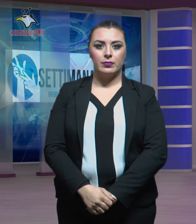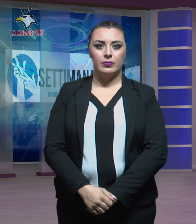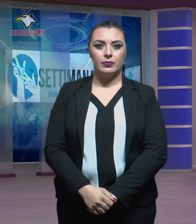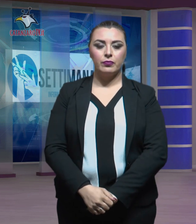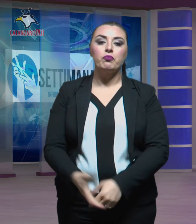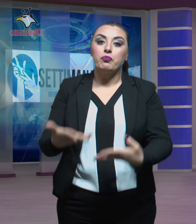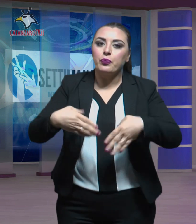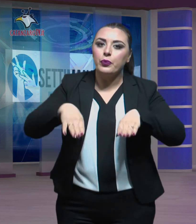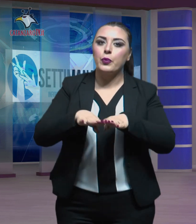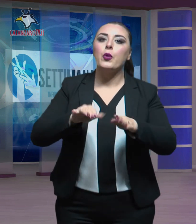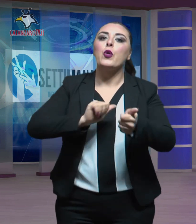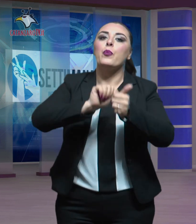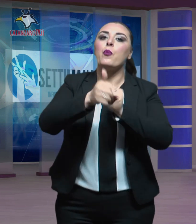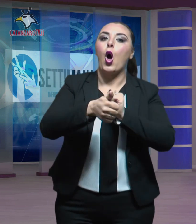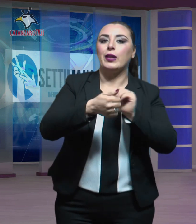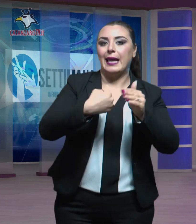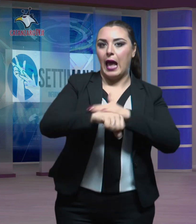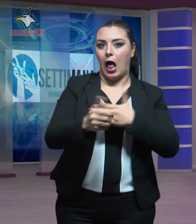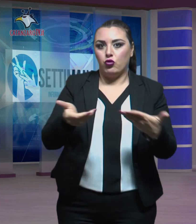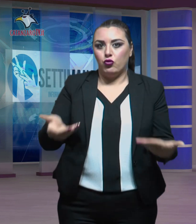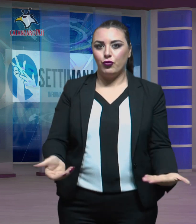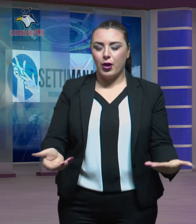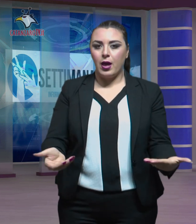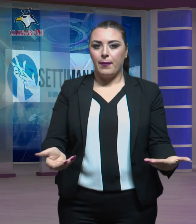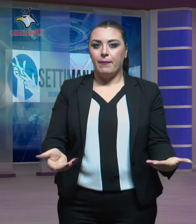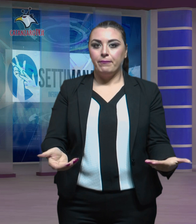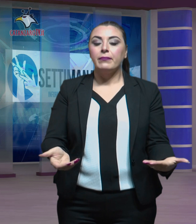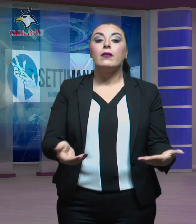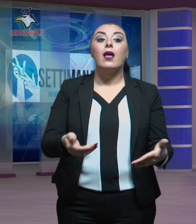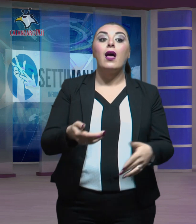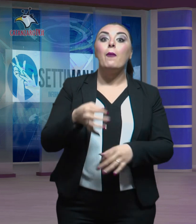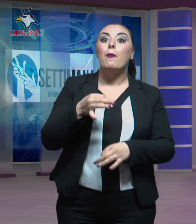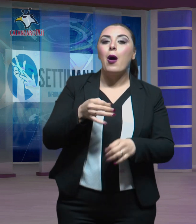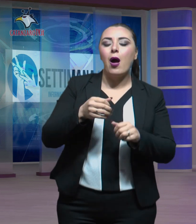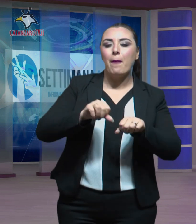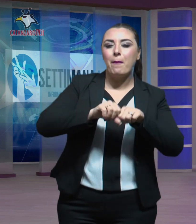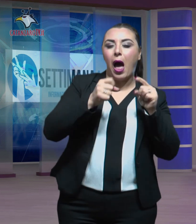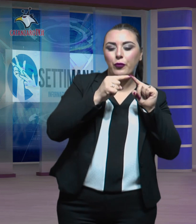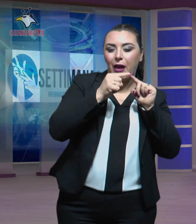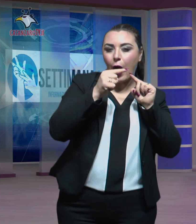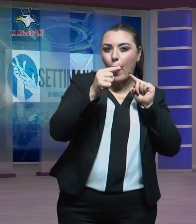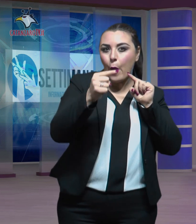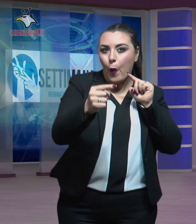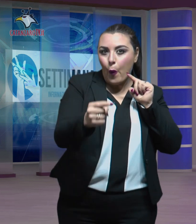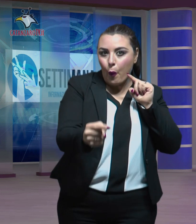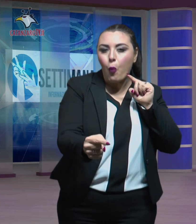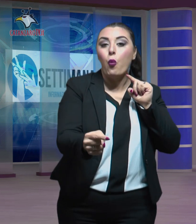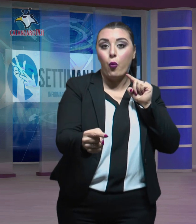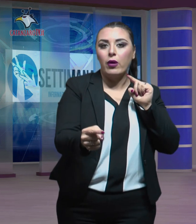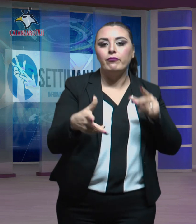Chiudiamo con lo sport ed il calcio. Con la fine della lunga pausa di fine anno,